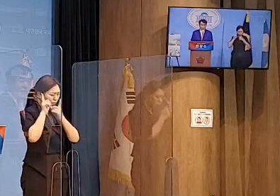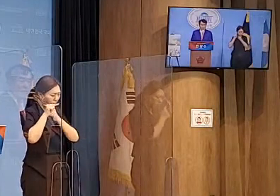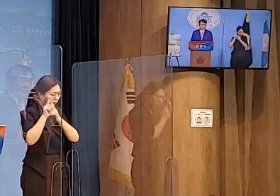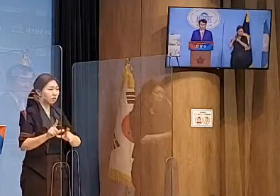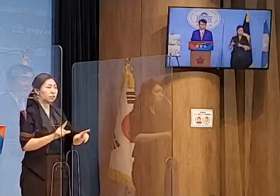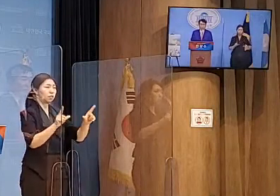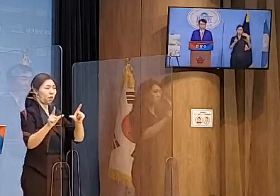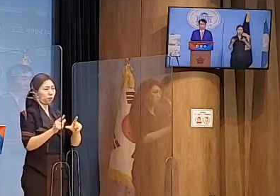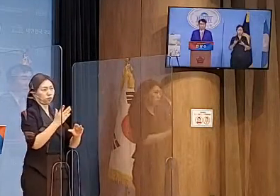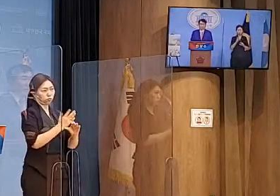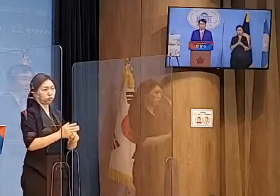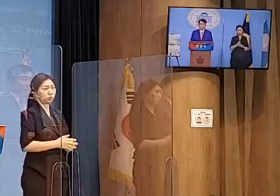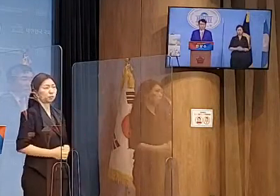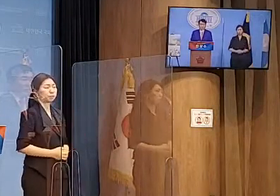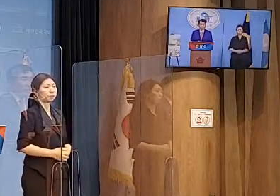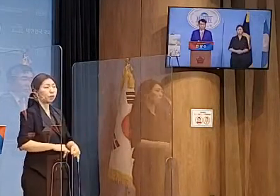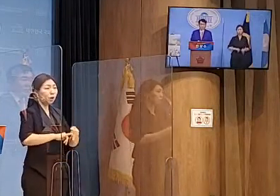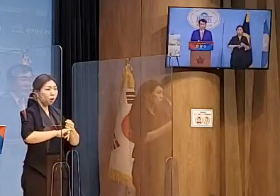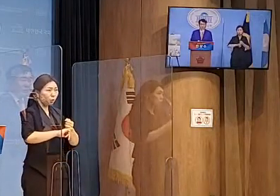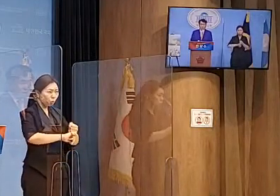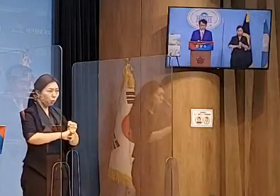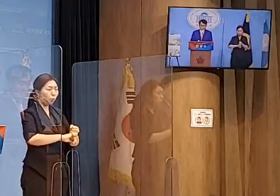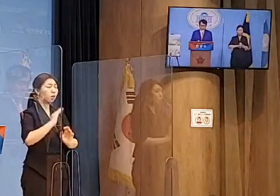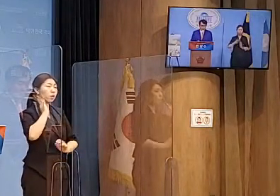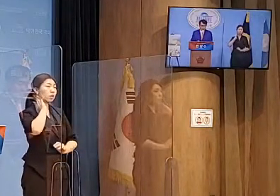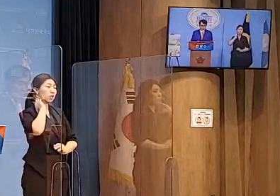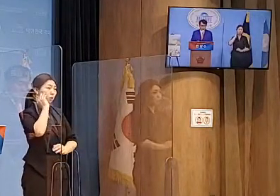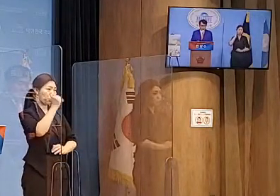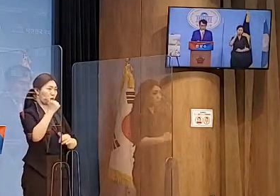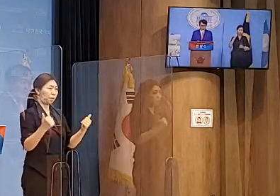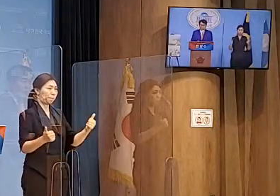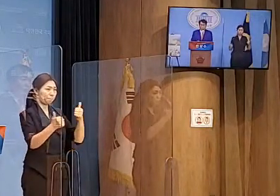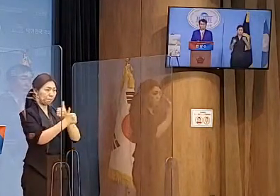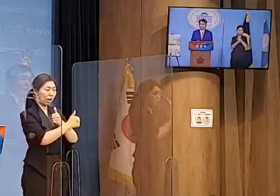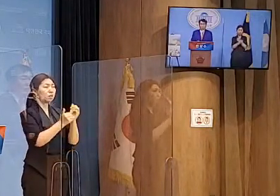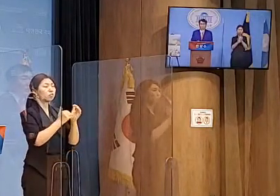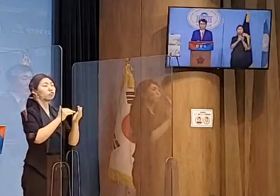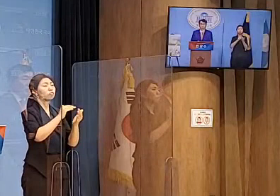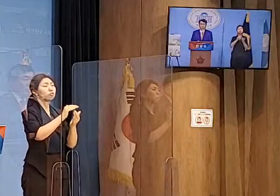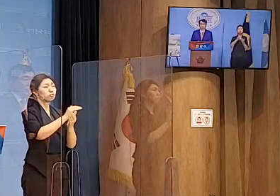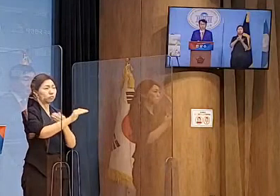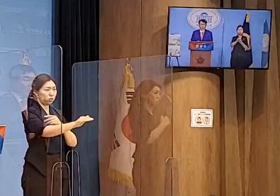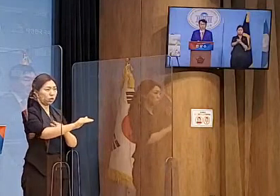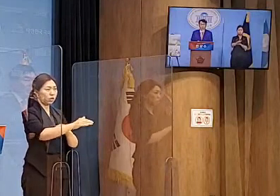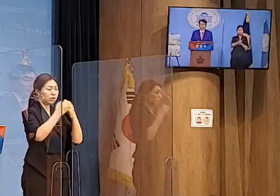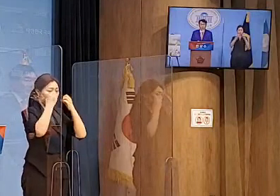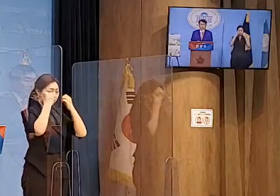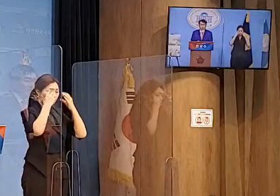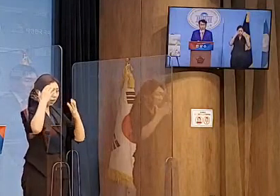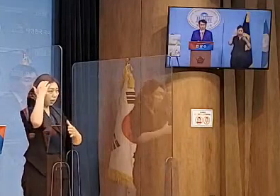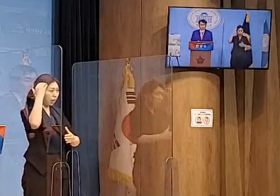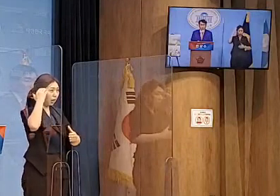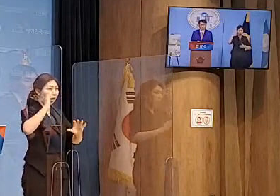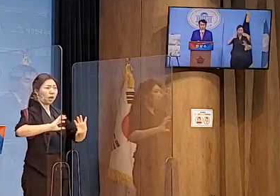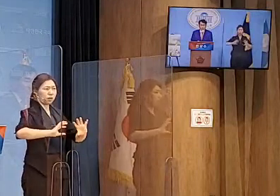반드시 정권 교체하여 새로운 대한민국 건설에